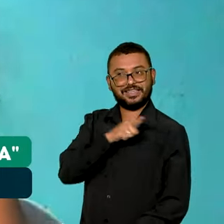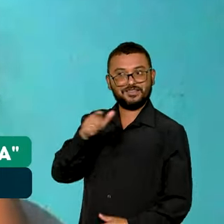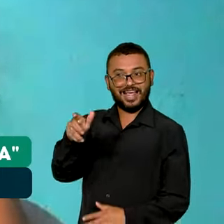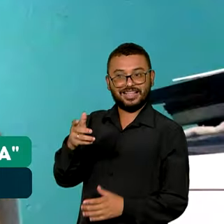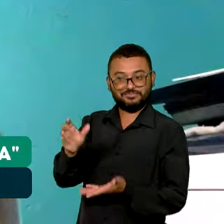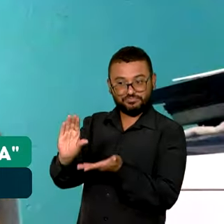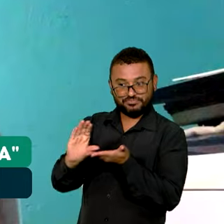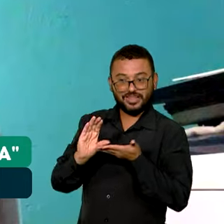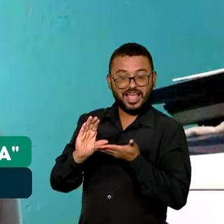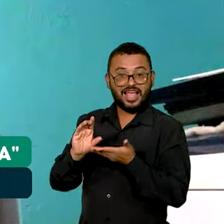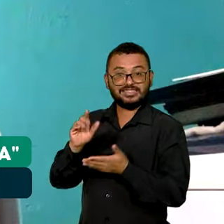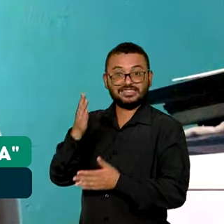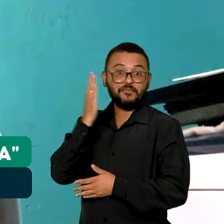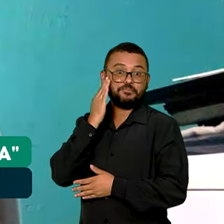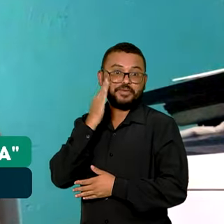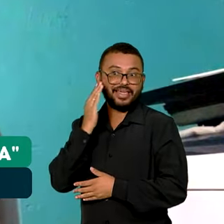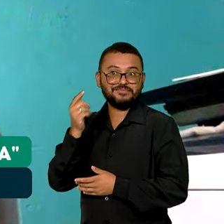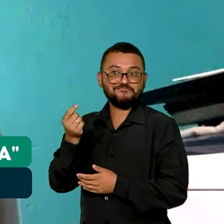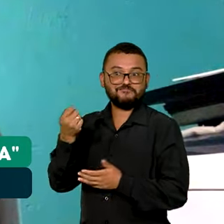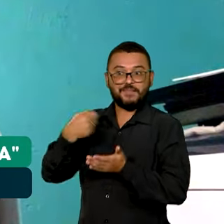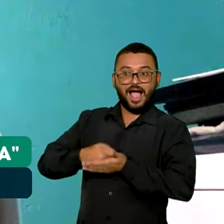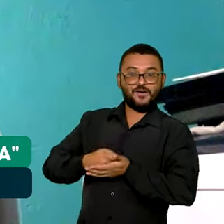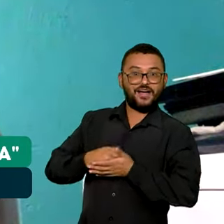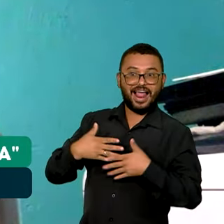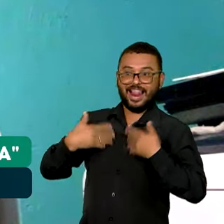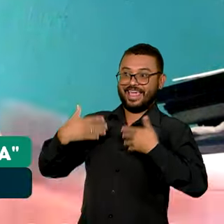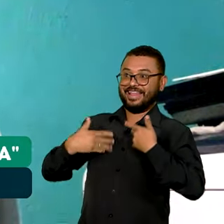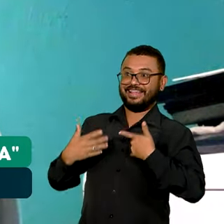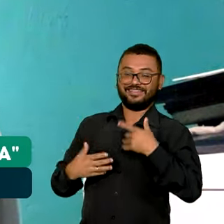alegria a notícia do pagamento do Pé de Meia.